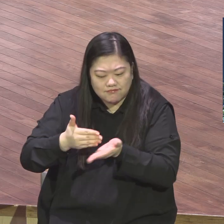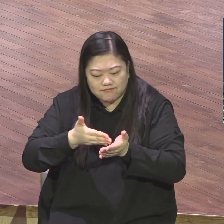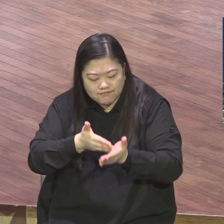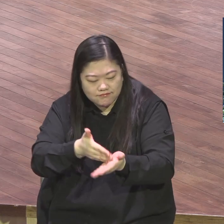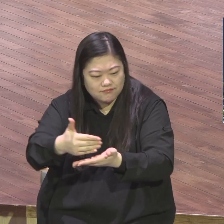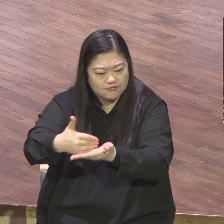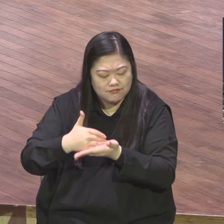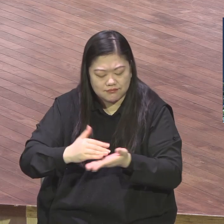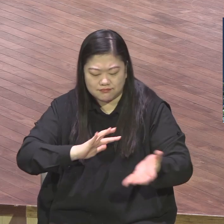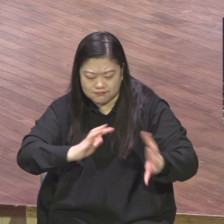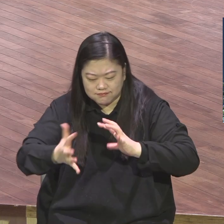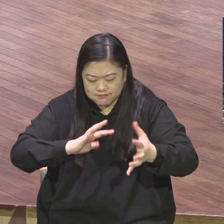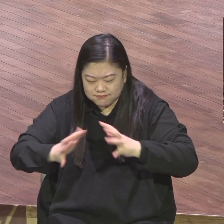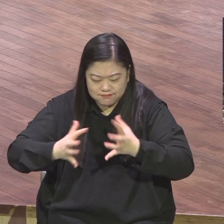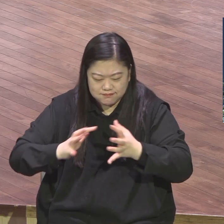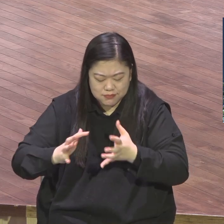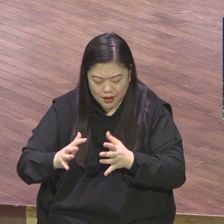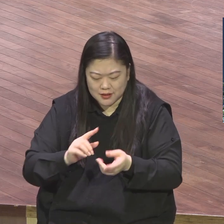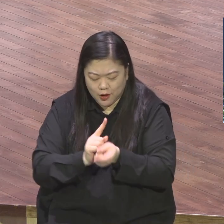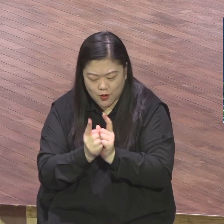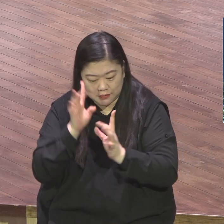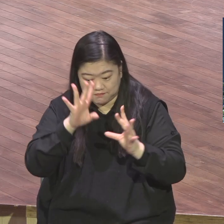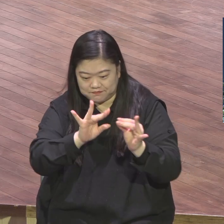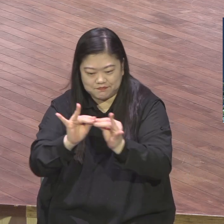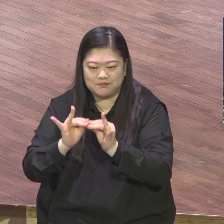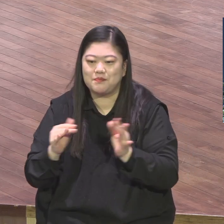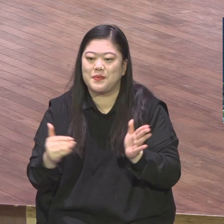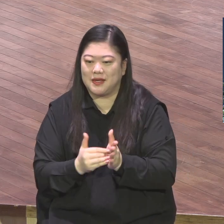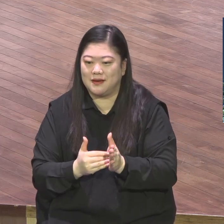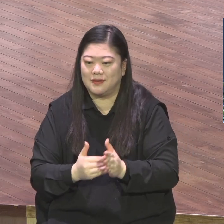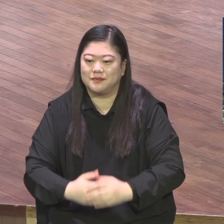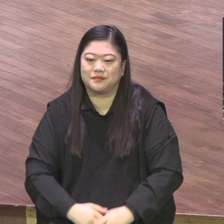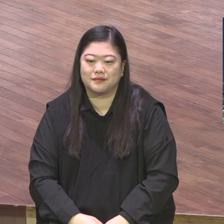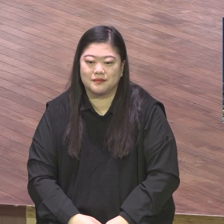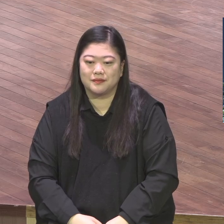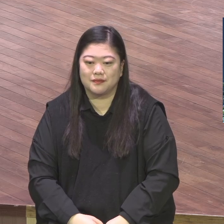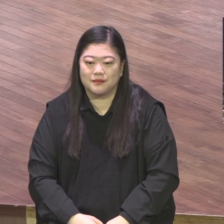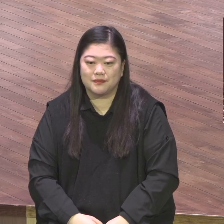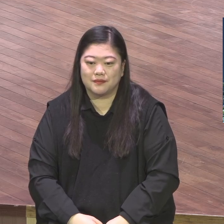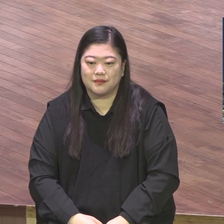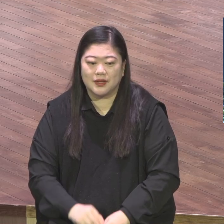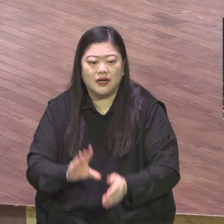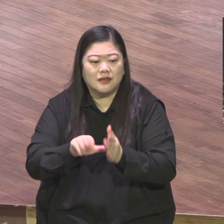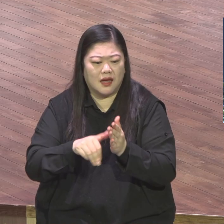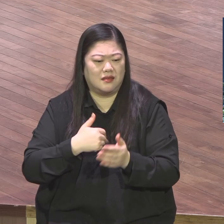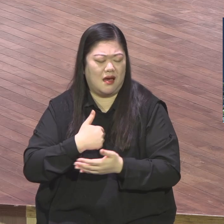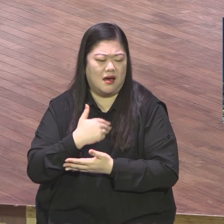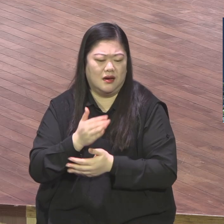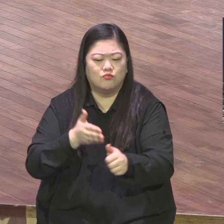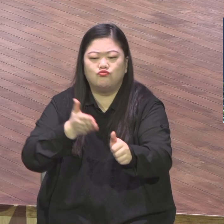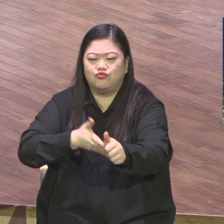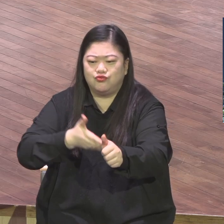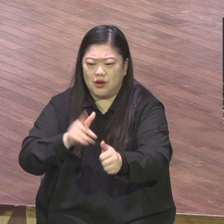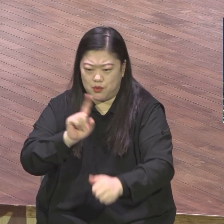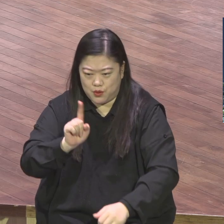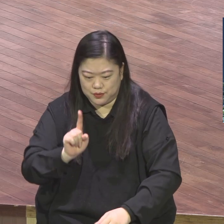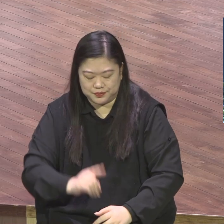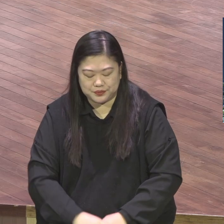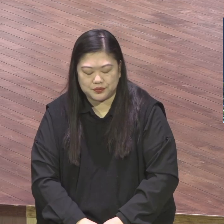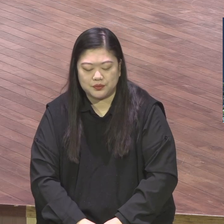기도를 하는 그런 시간을 가졌습니다. 제가 건면의 메시를 통해서 이렇게 말씀드렸습니다. 스타트 만운동은